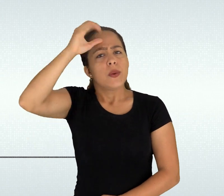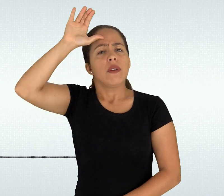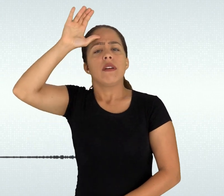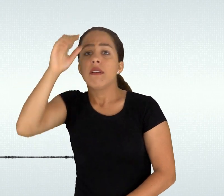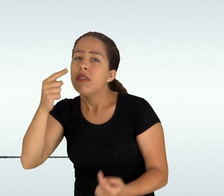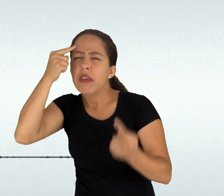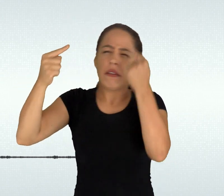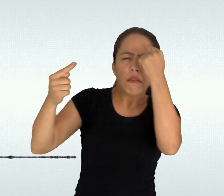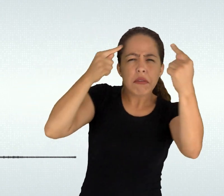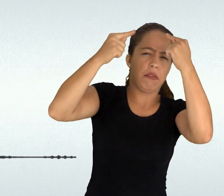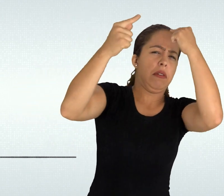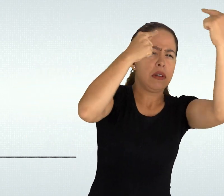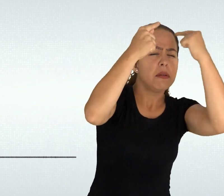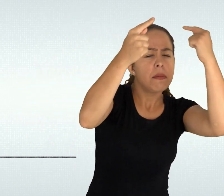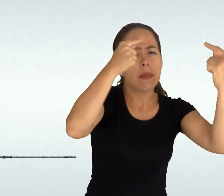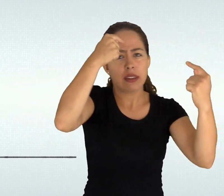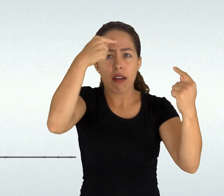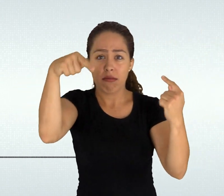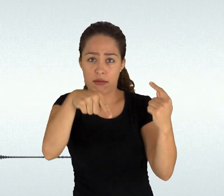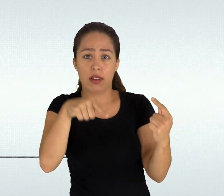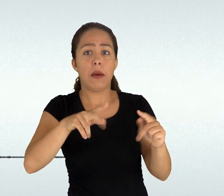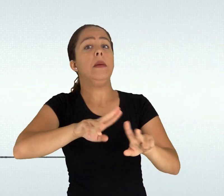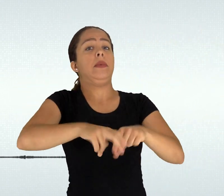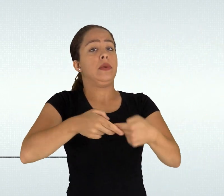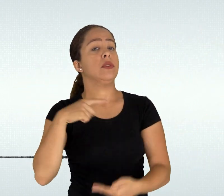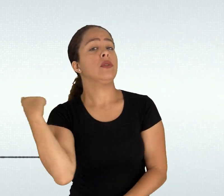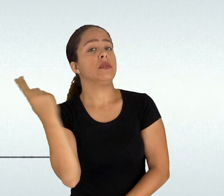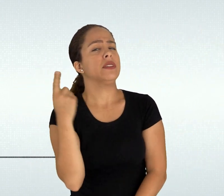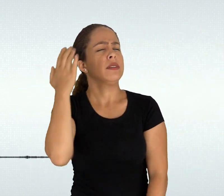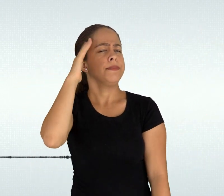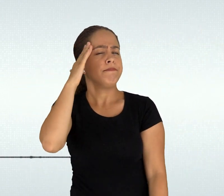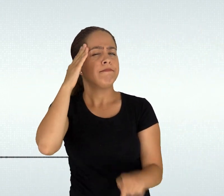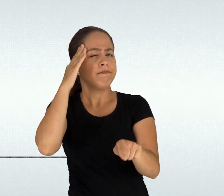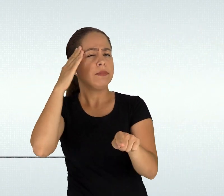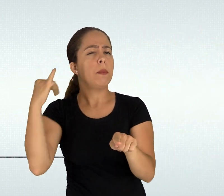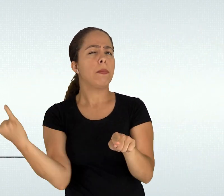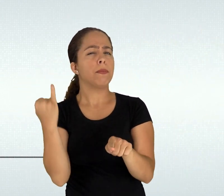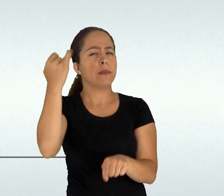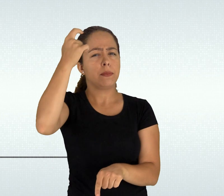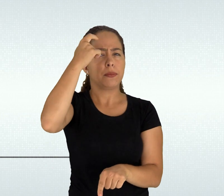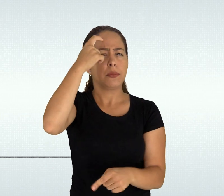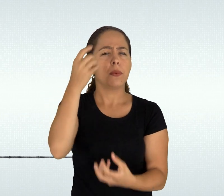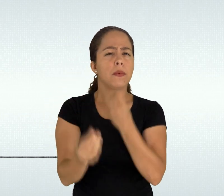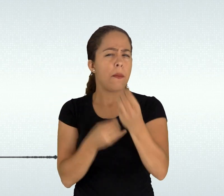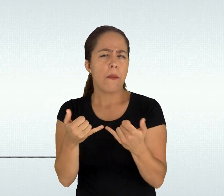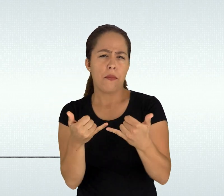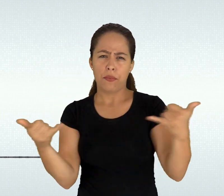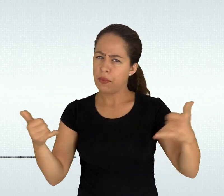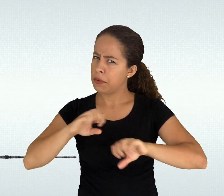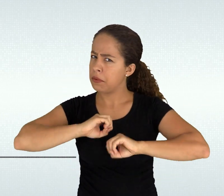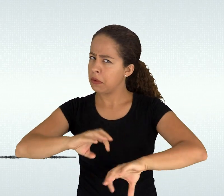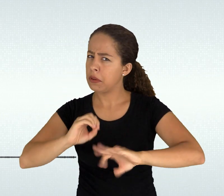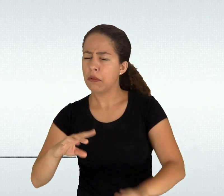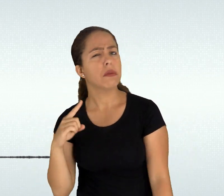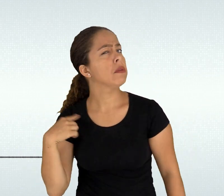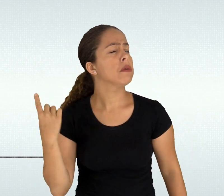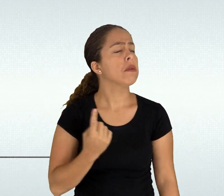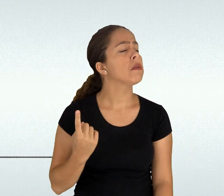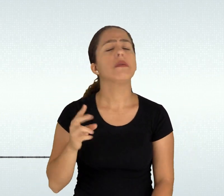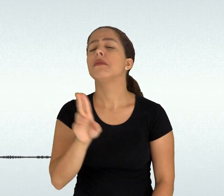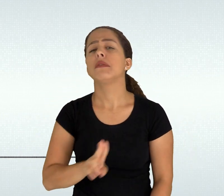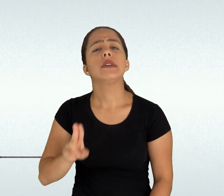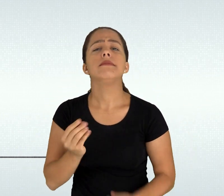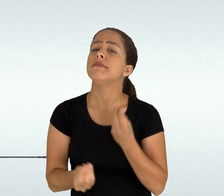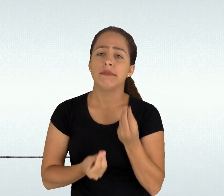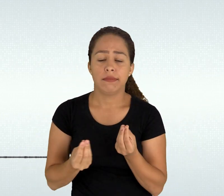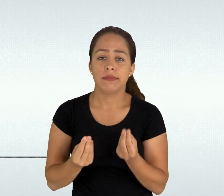adquirir e produzir conhecimento e desenvolver habilidades de forma mais autônoma por isso, assumir a pesquisa